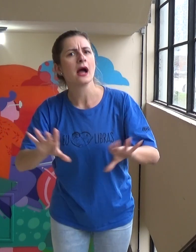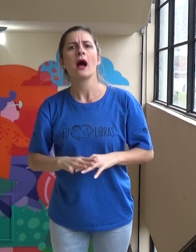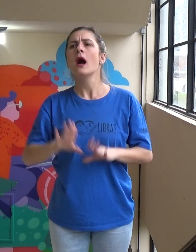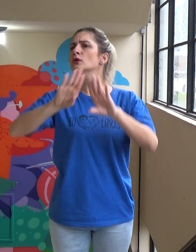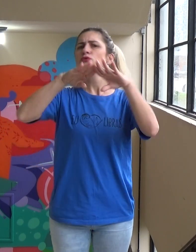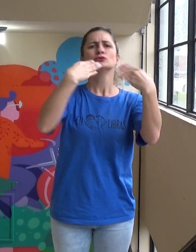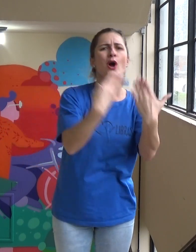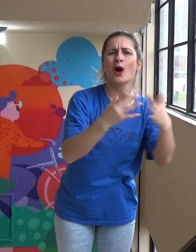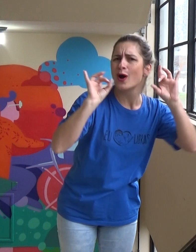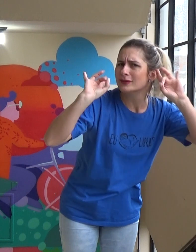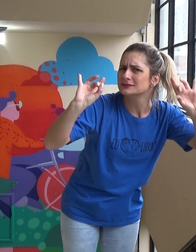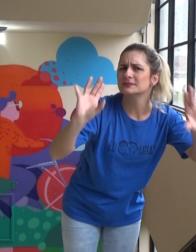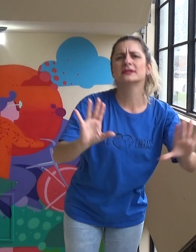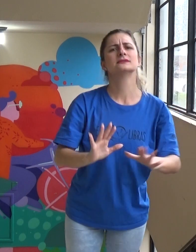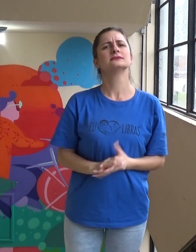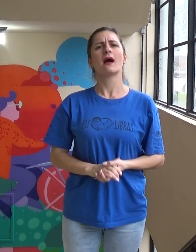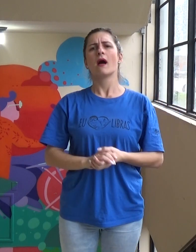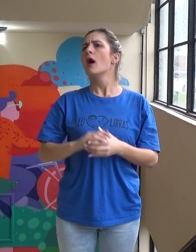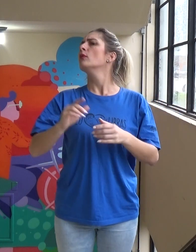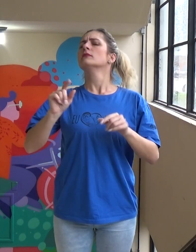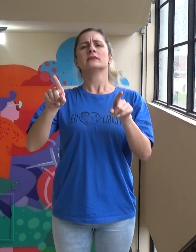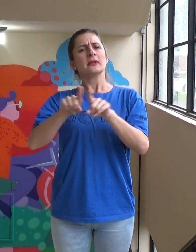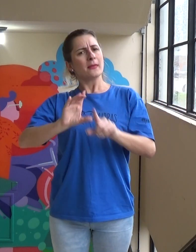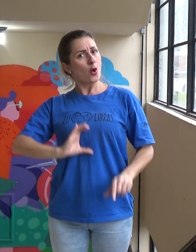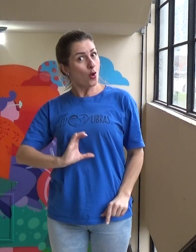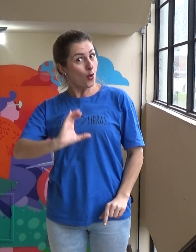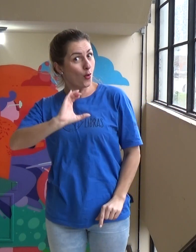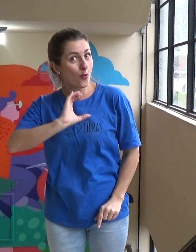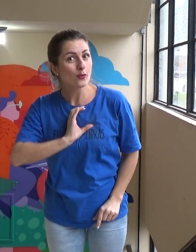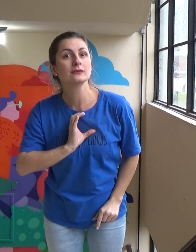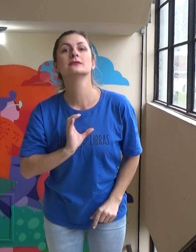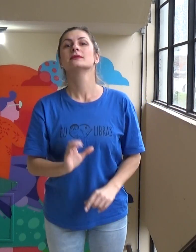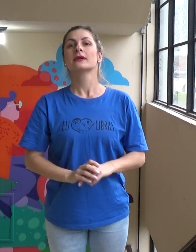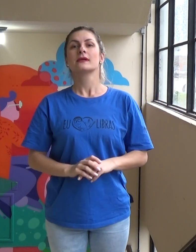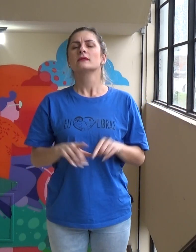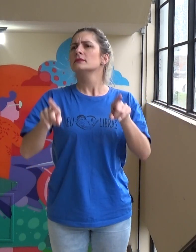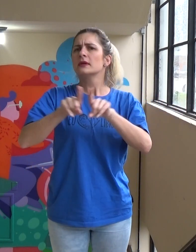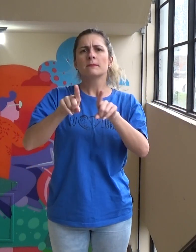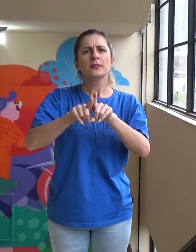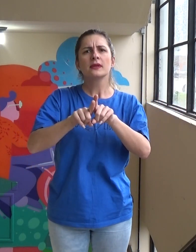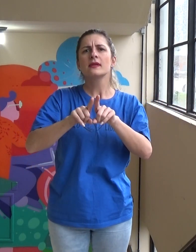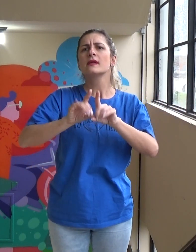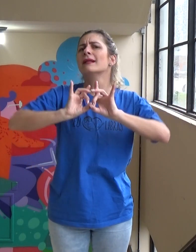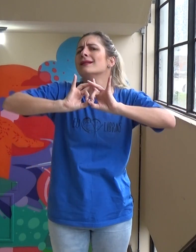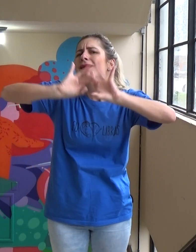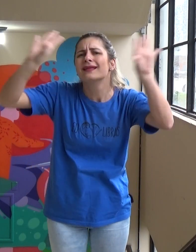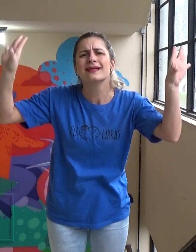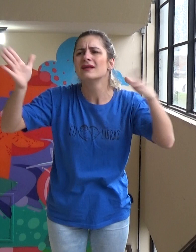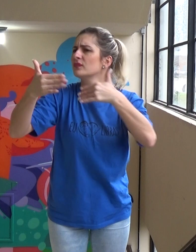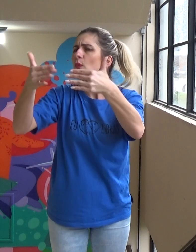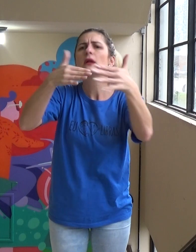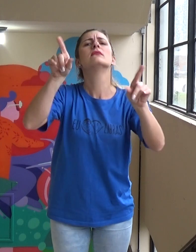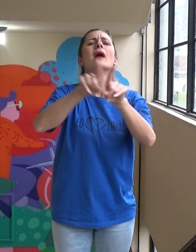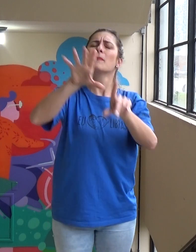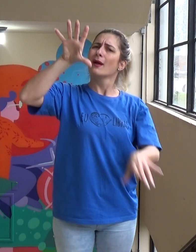de surdos, as escolas especiais, também as escolas e é uma atividade